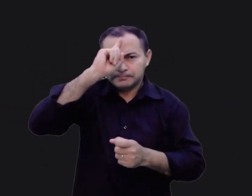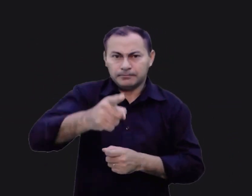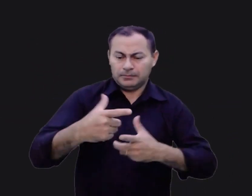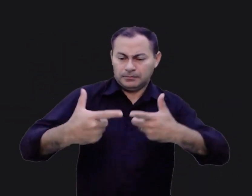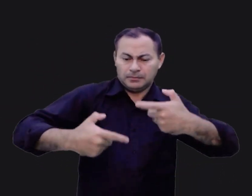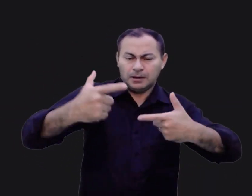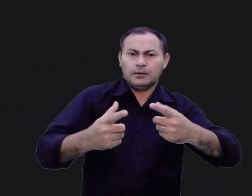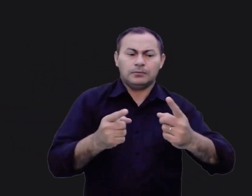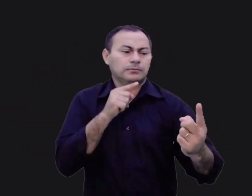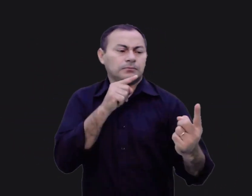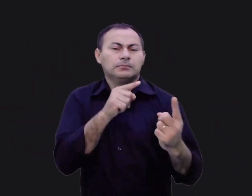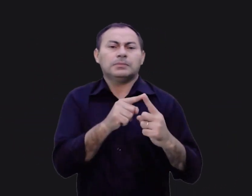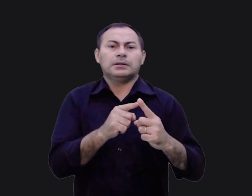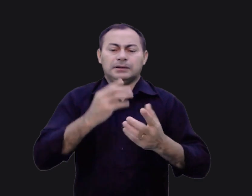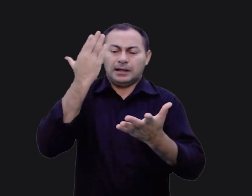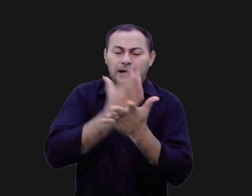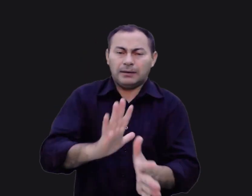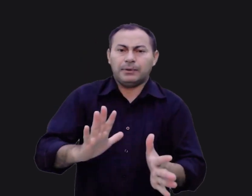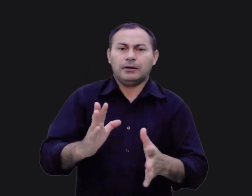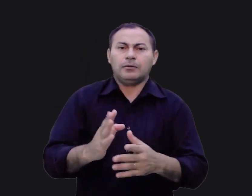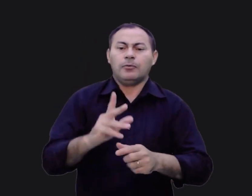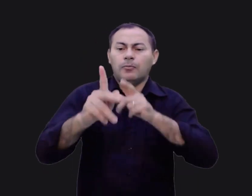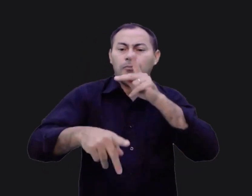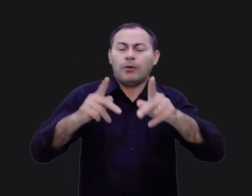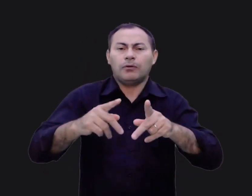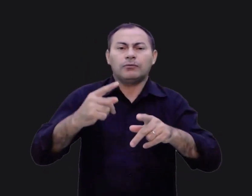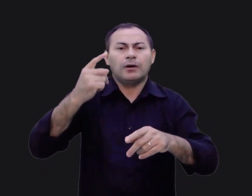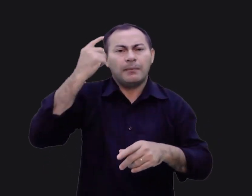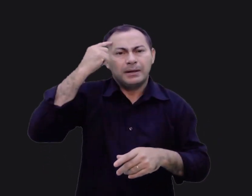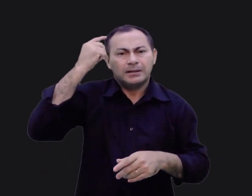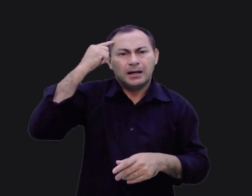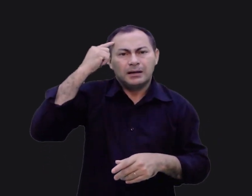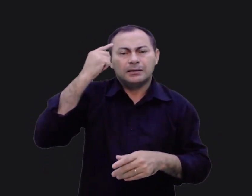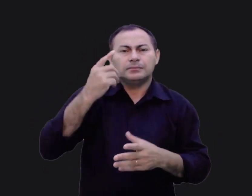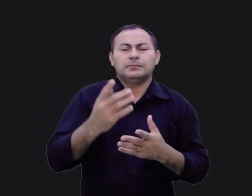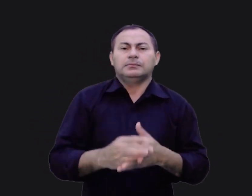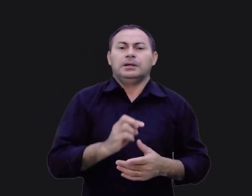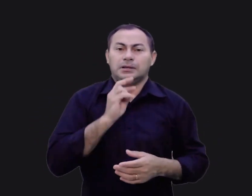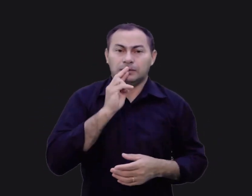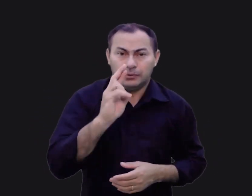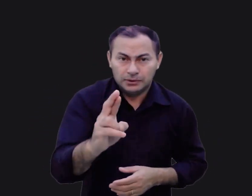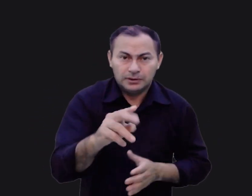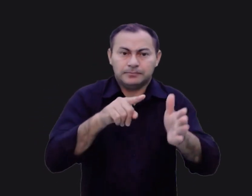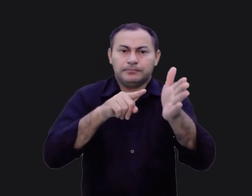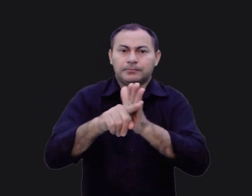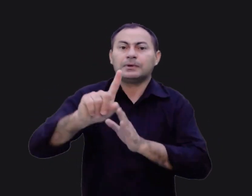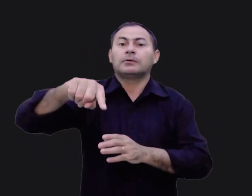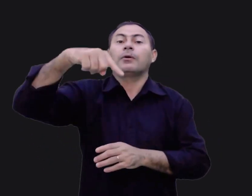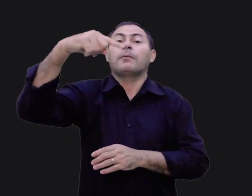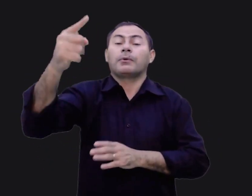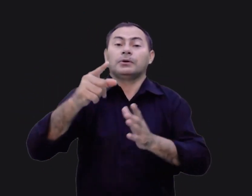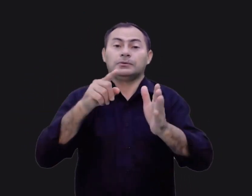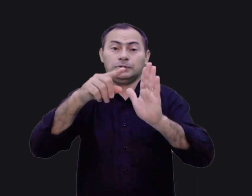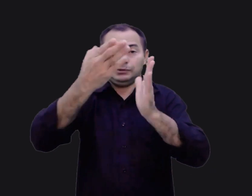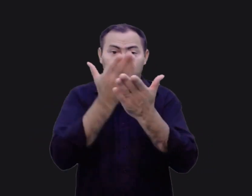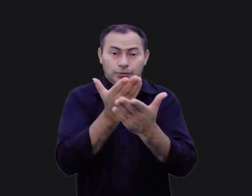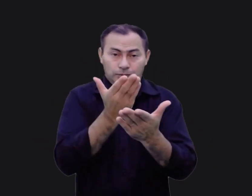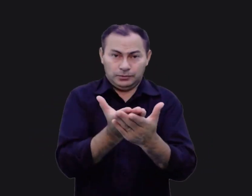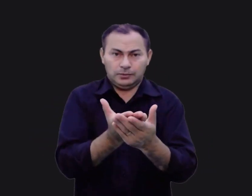ordenado uma guerra com o objetivo de exterminar o povo adversário? Responderei a essa pergunta no nosso próximo estudo.